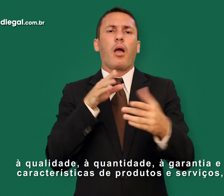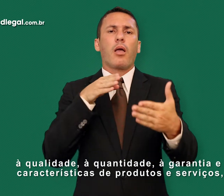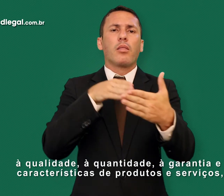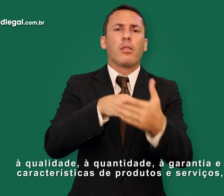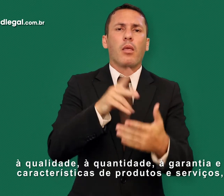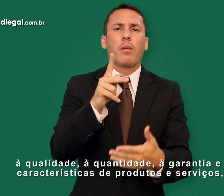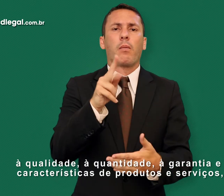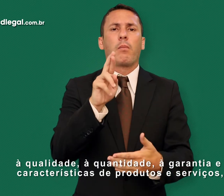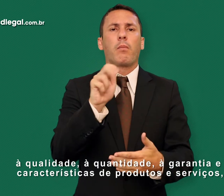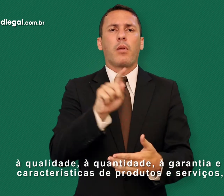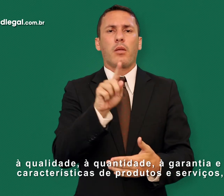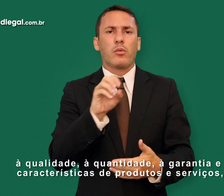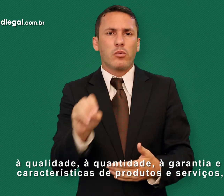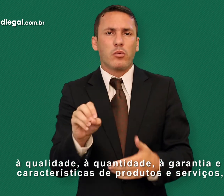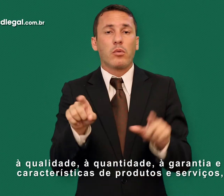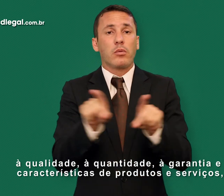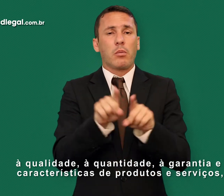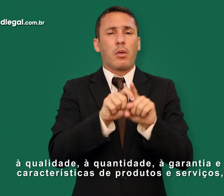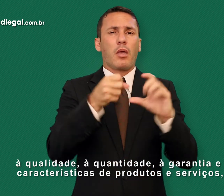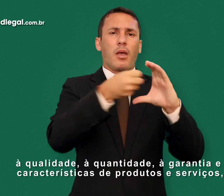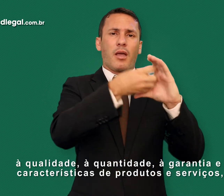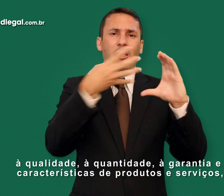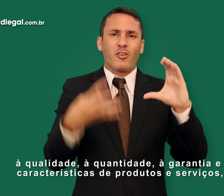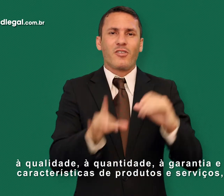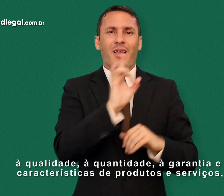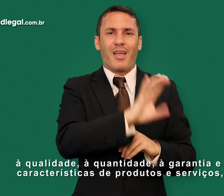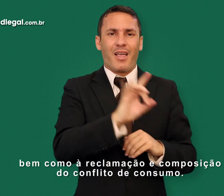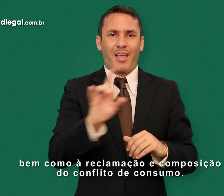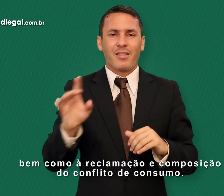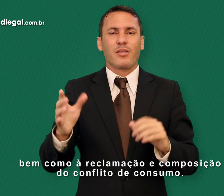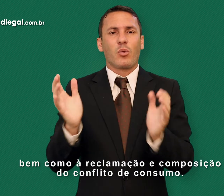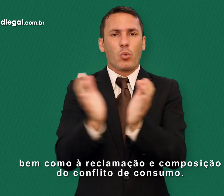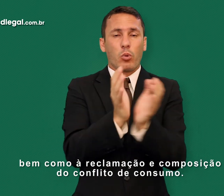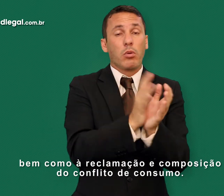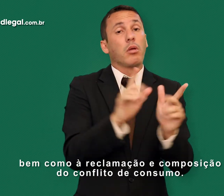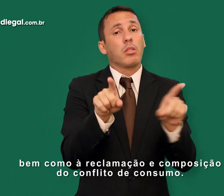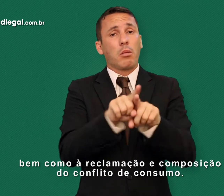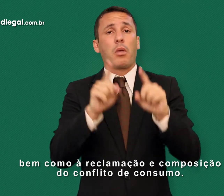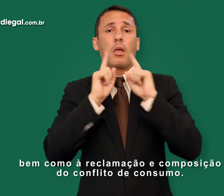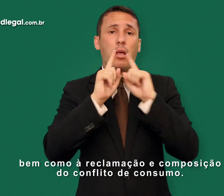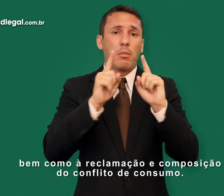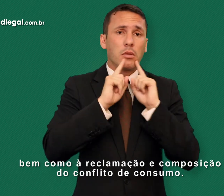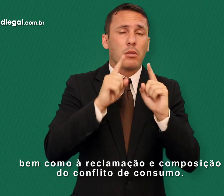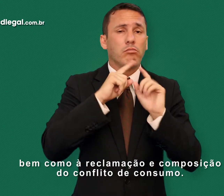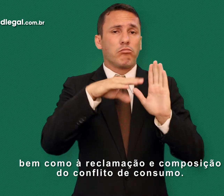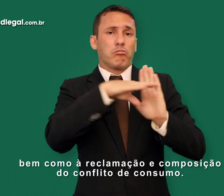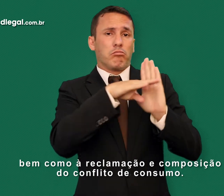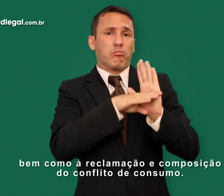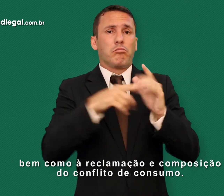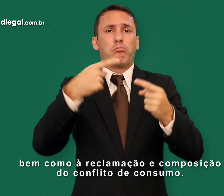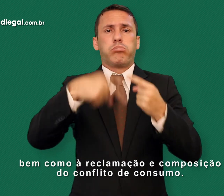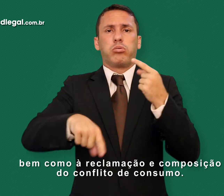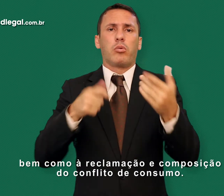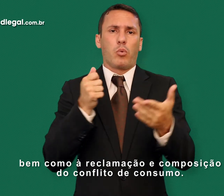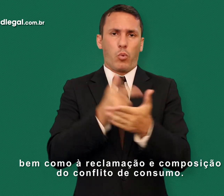garantia e características de produtos e serviços, bem como a reclamação e composição do conflito de consumo.